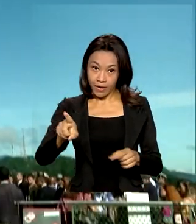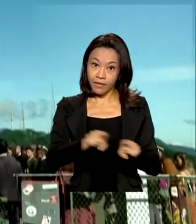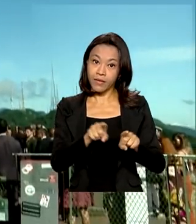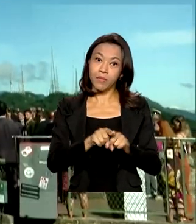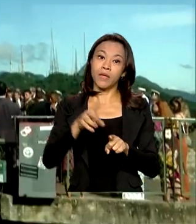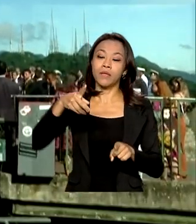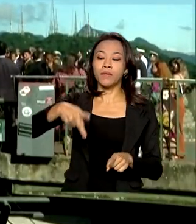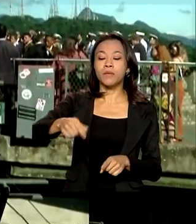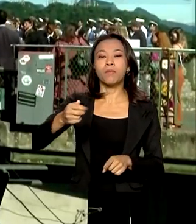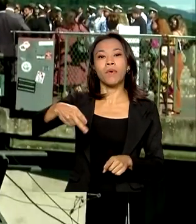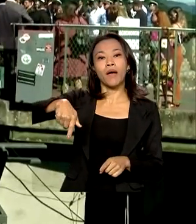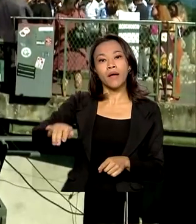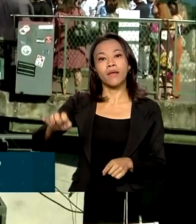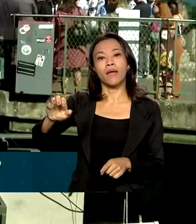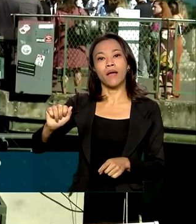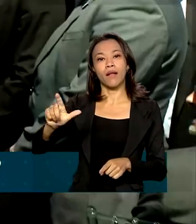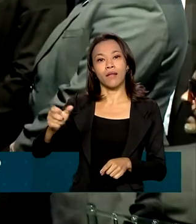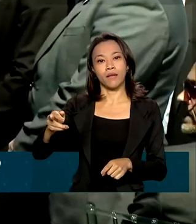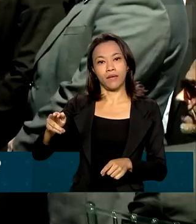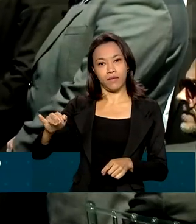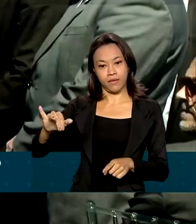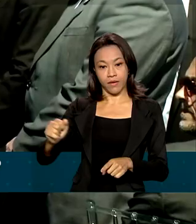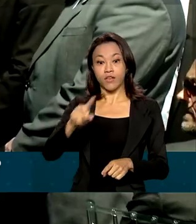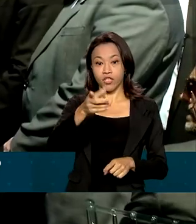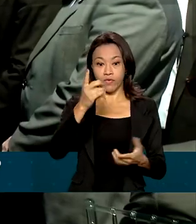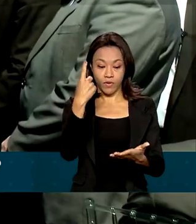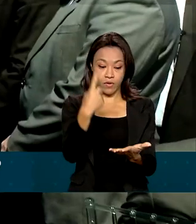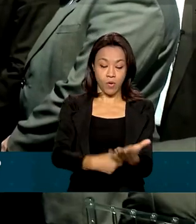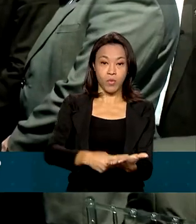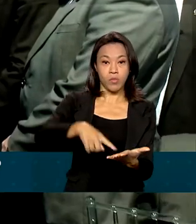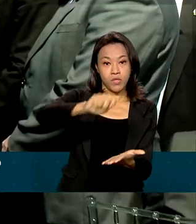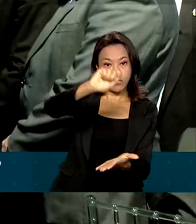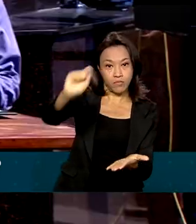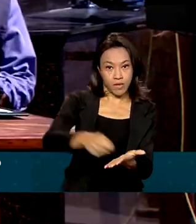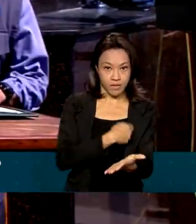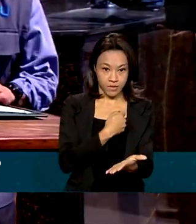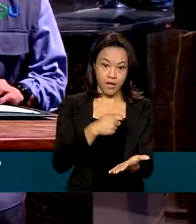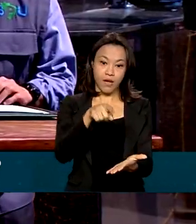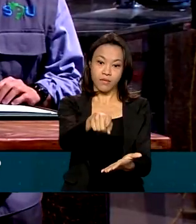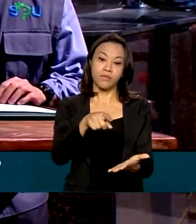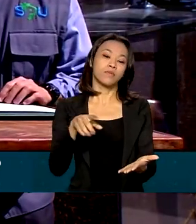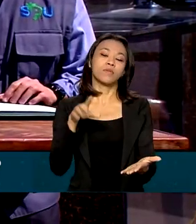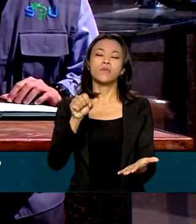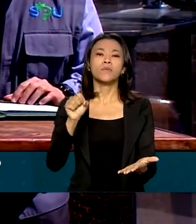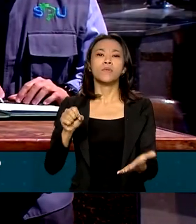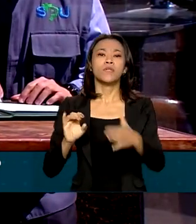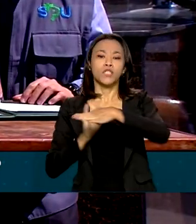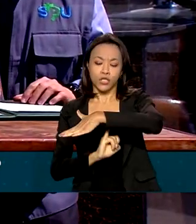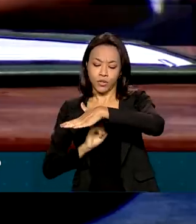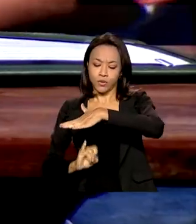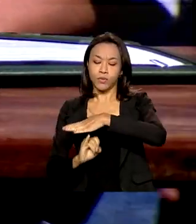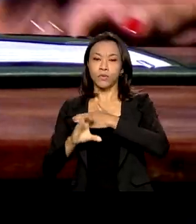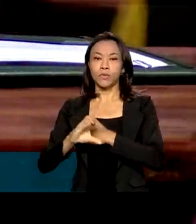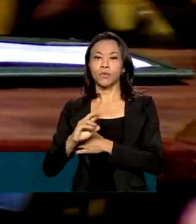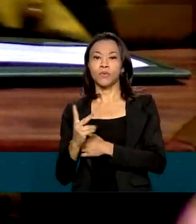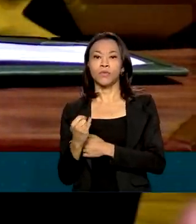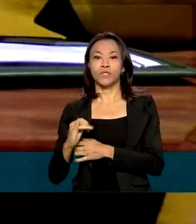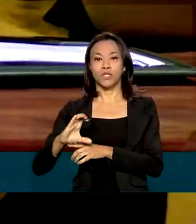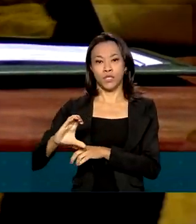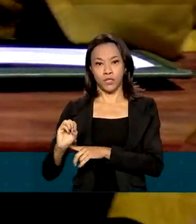assinado um protocolo de intenções entre o Ministério do Meio Ambiente, por meio do Instituto Chico Mendes de